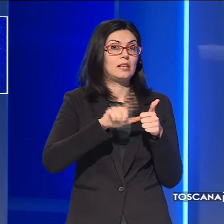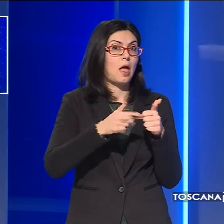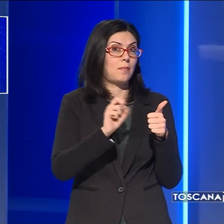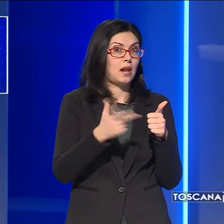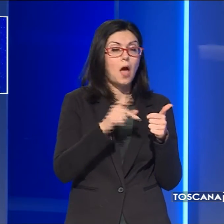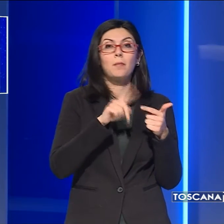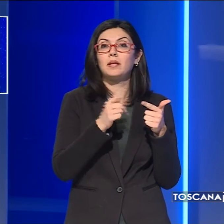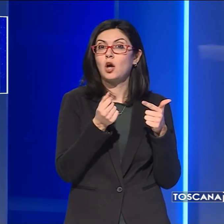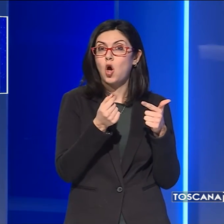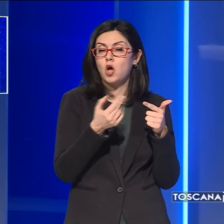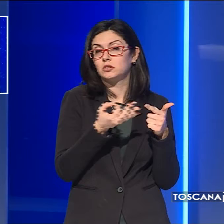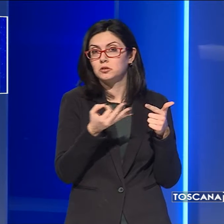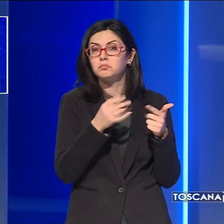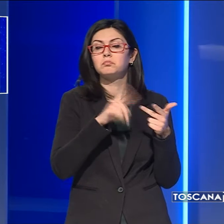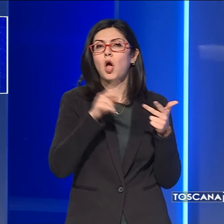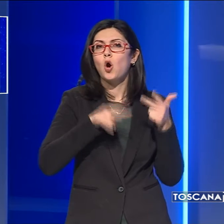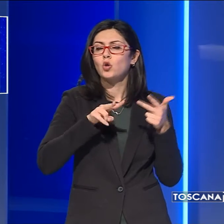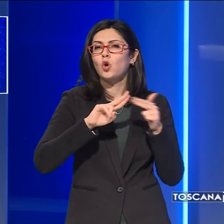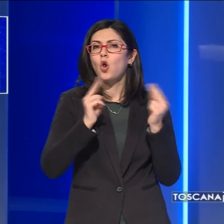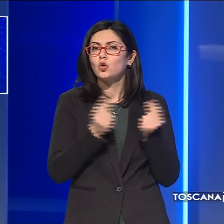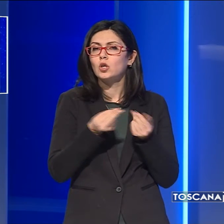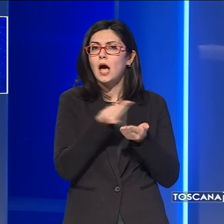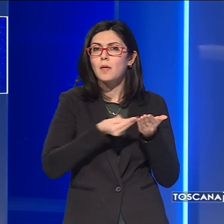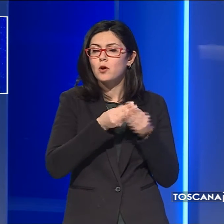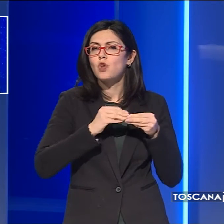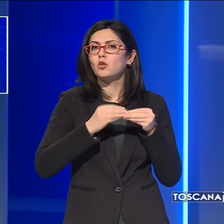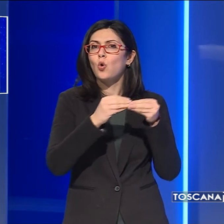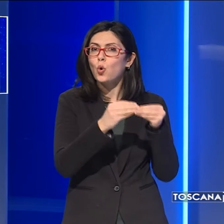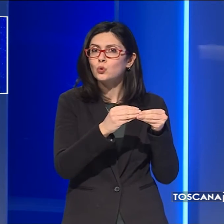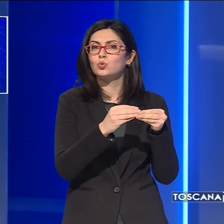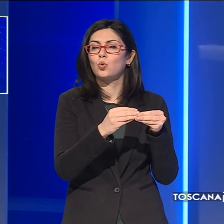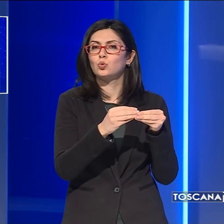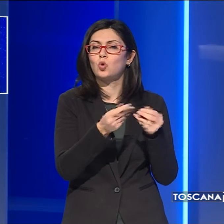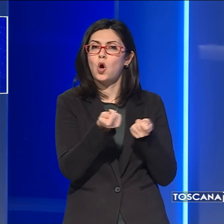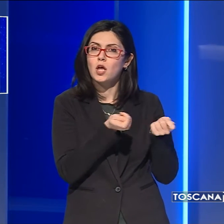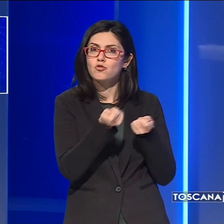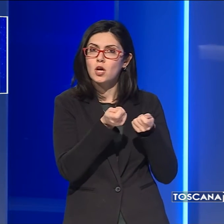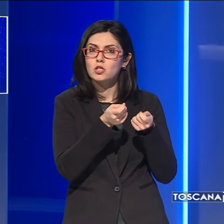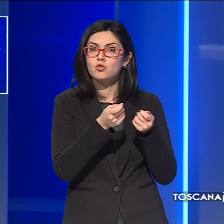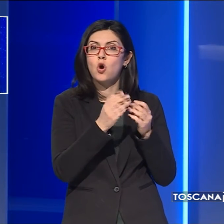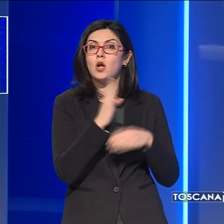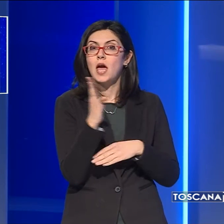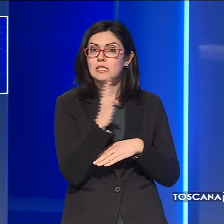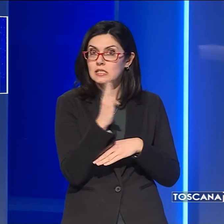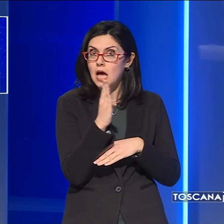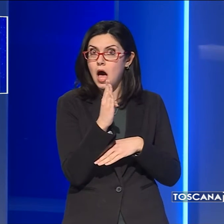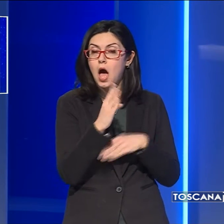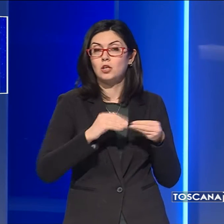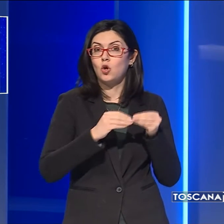ragionevoli e controllo totale del progetto di costruzione e gestione dello stadio dopo il suo